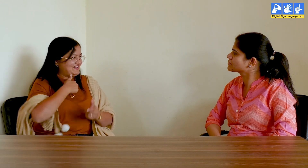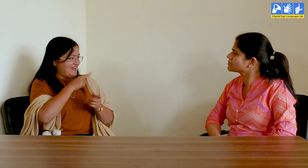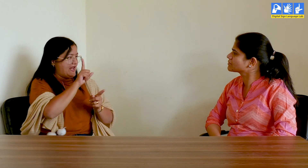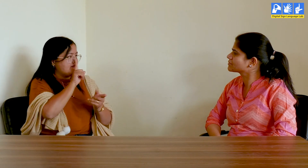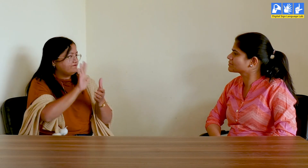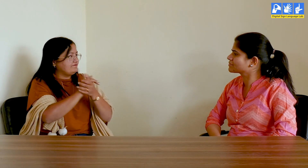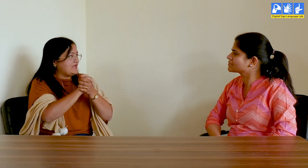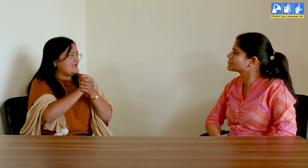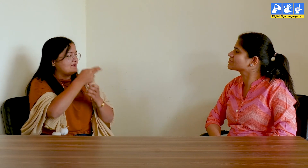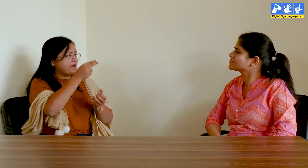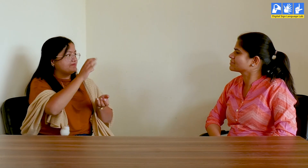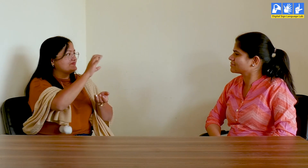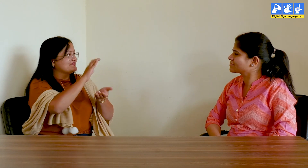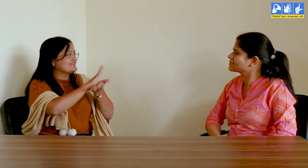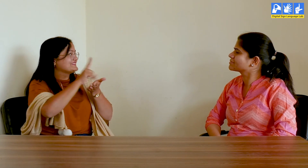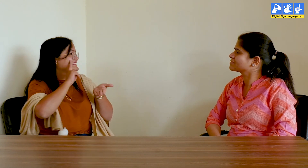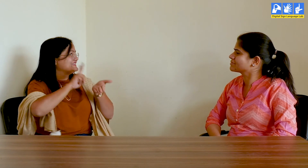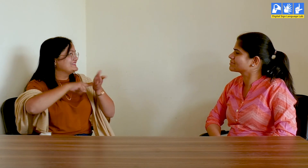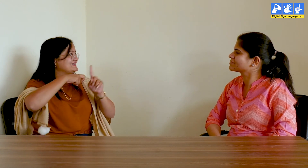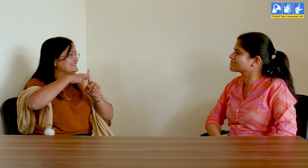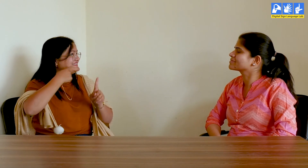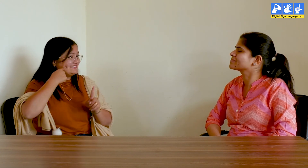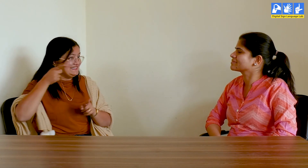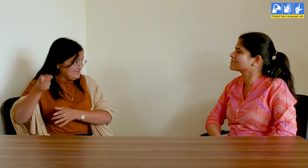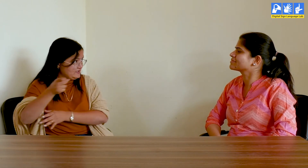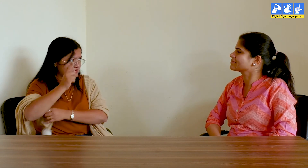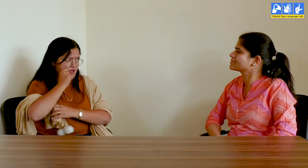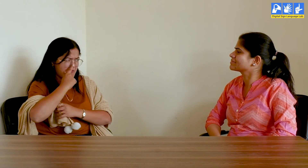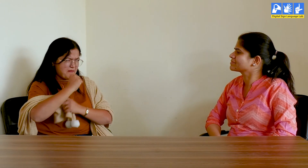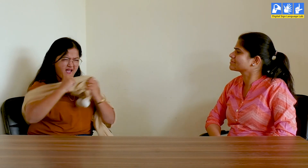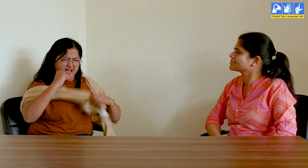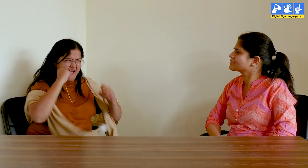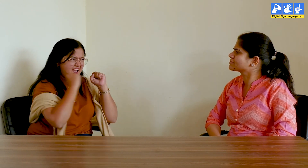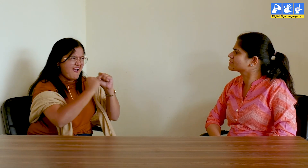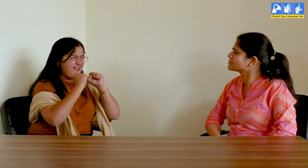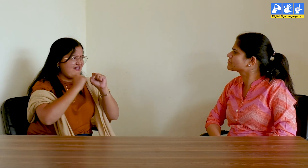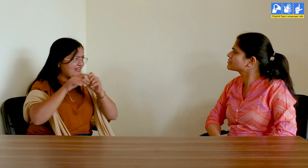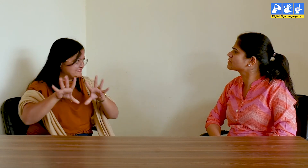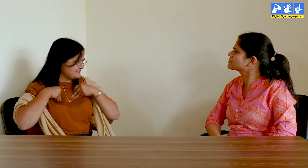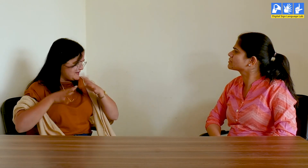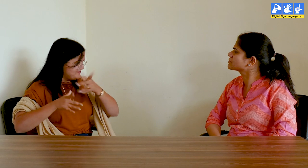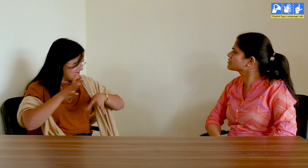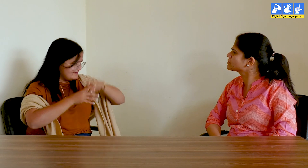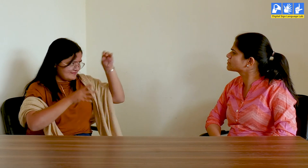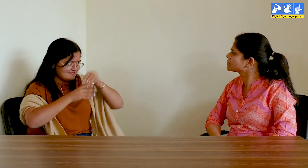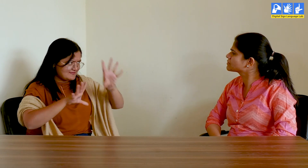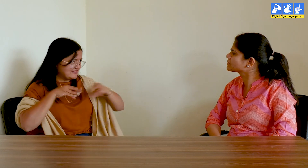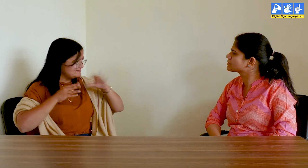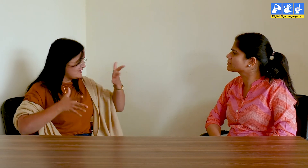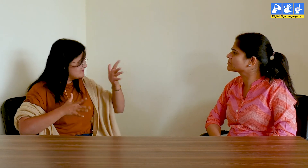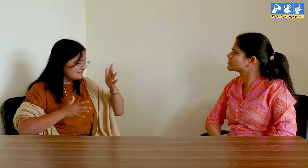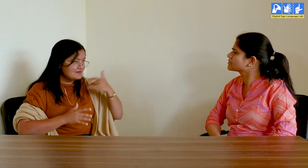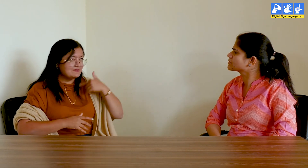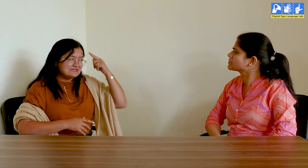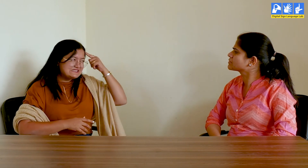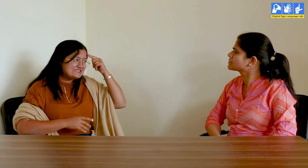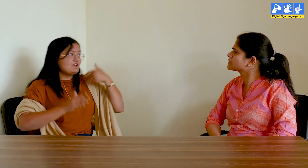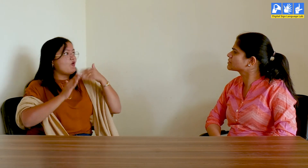ऐसा मेरा एक अनुभव रहा है मेरी एक दोस्ती जिसका नाम चिंकी था उसके माता पिता उससे कभी बहार जाने की अनुमती नहीं देते थे फिर मैंने